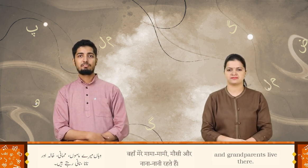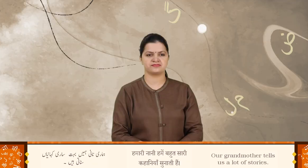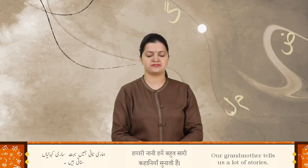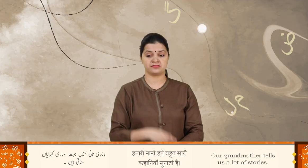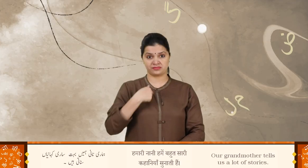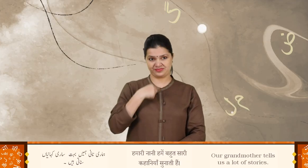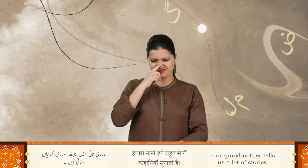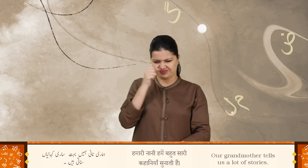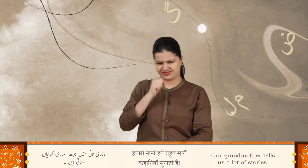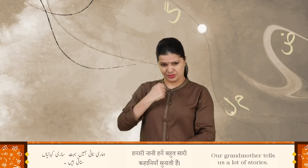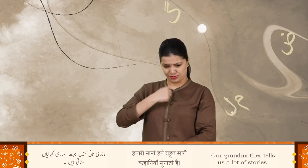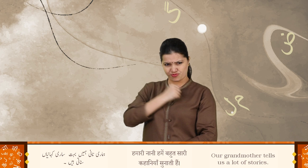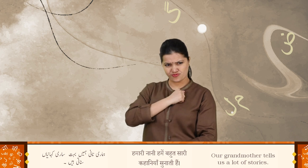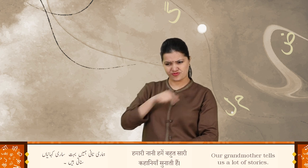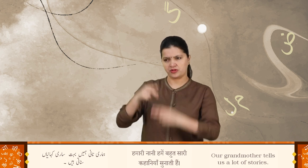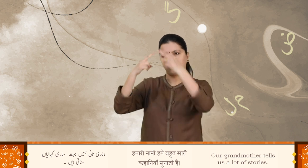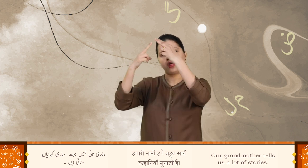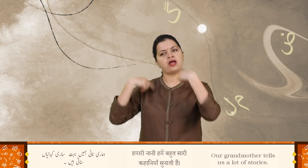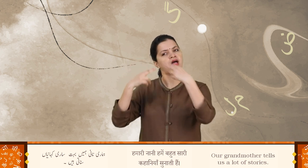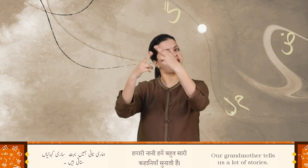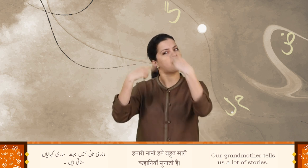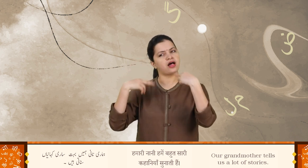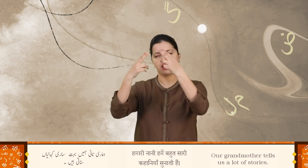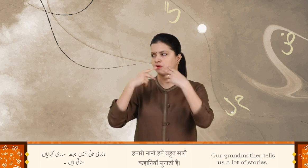ہماری نانی ہمیں بہت ساری کہانیاں سناتی ہیں